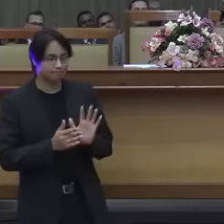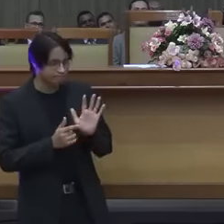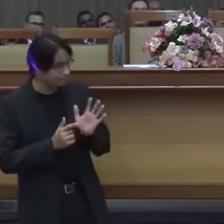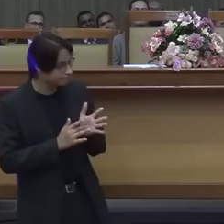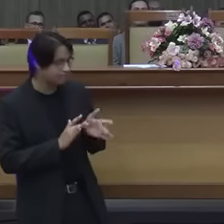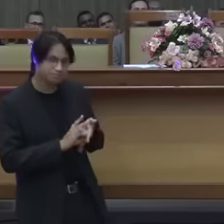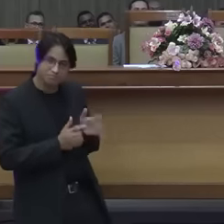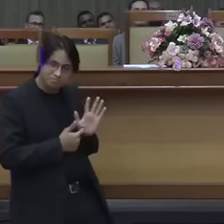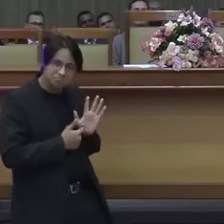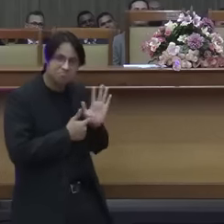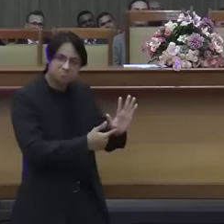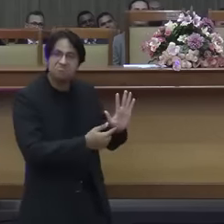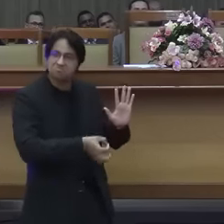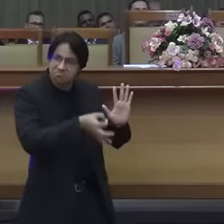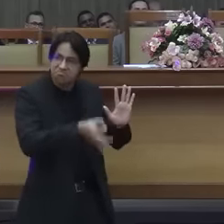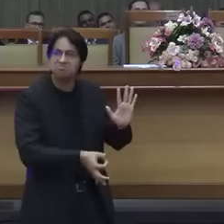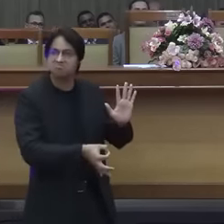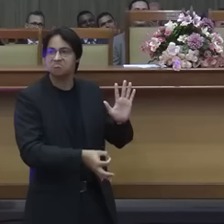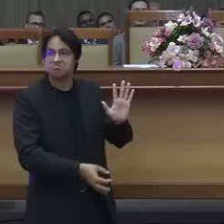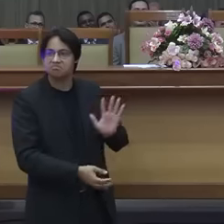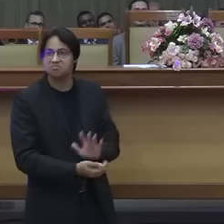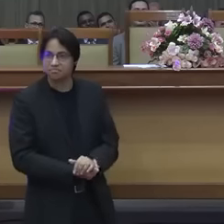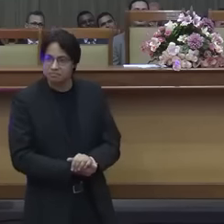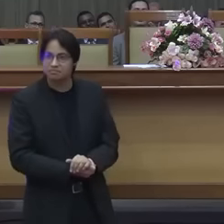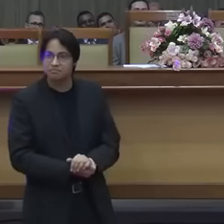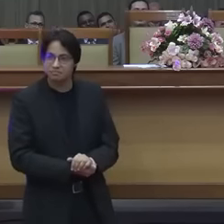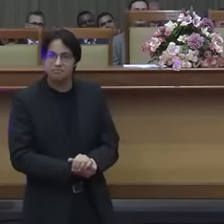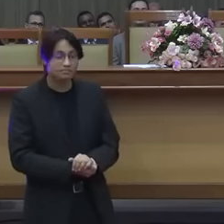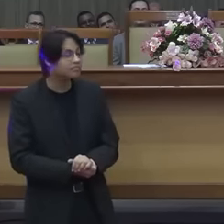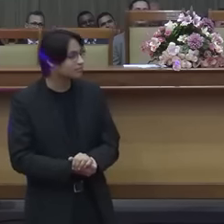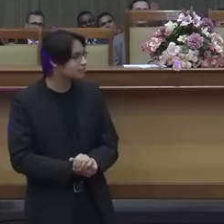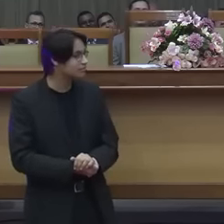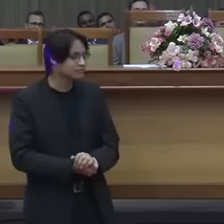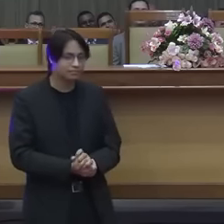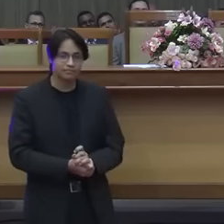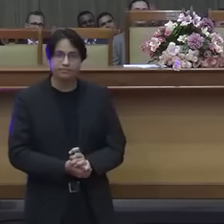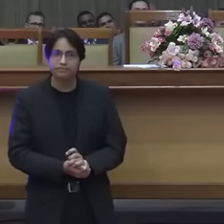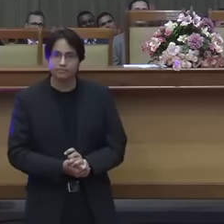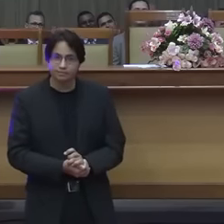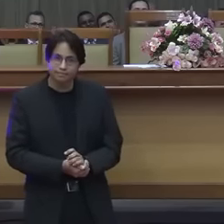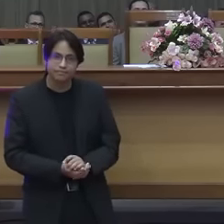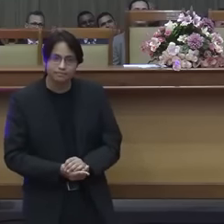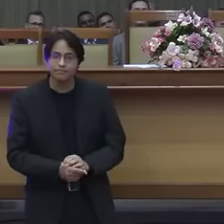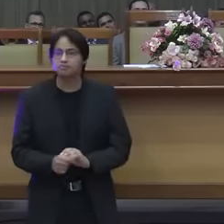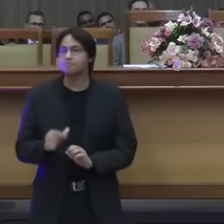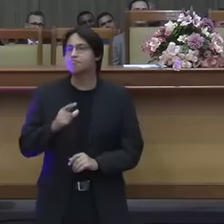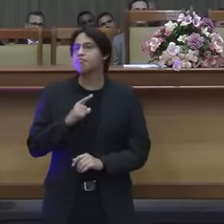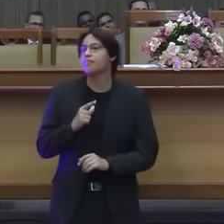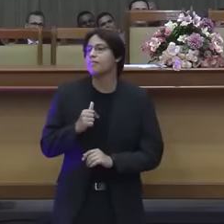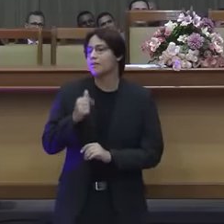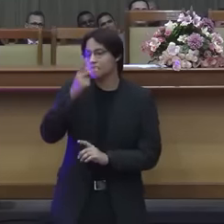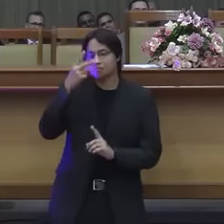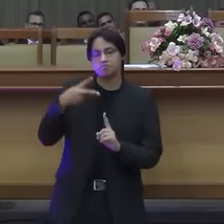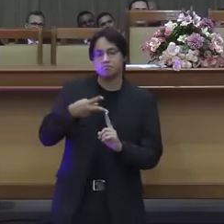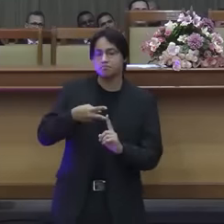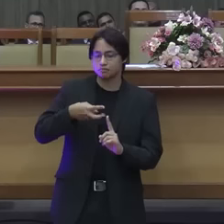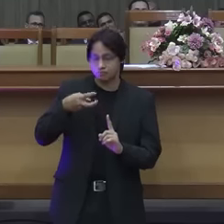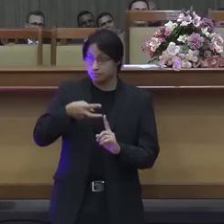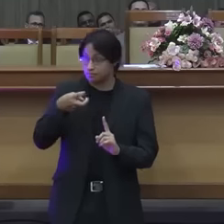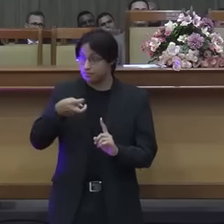para matar o um dos grandes exegetas que é o